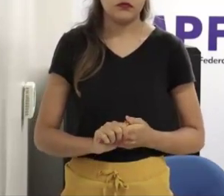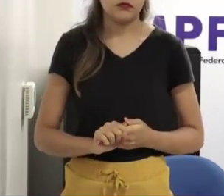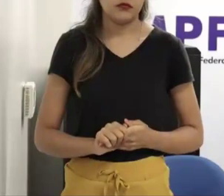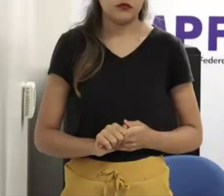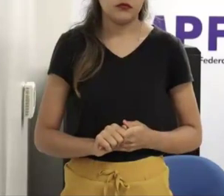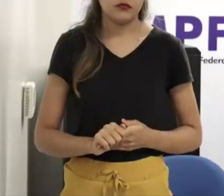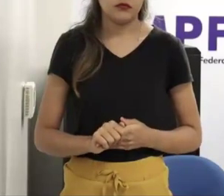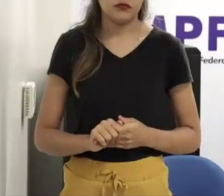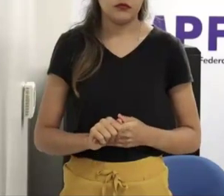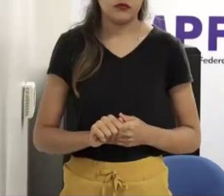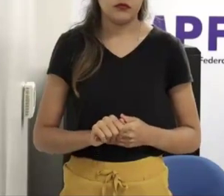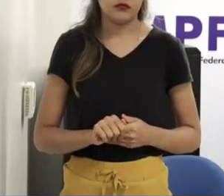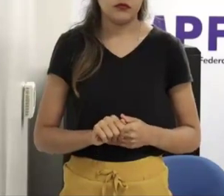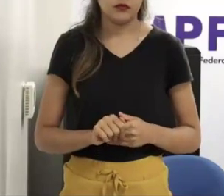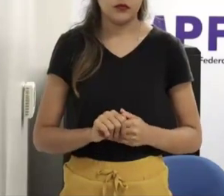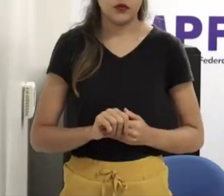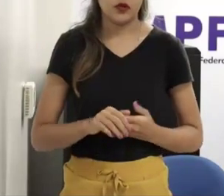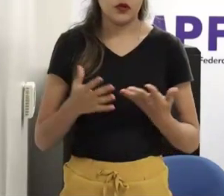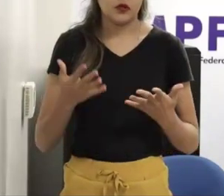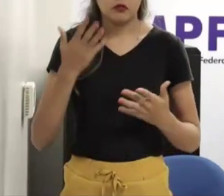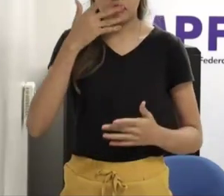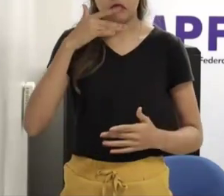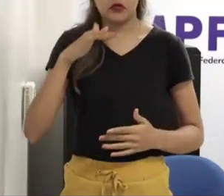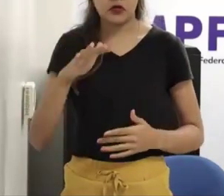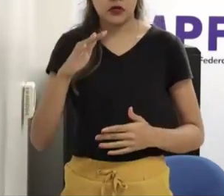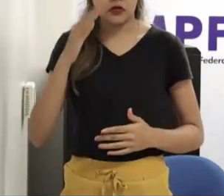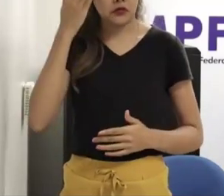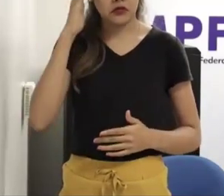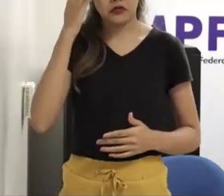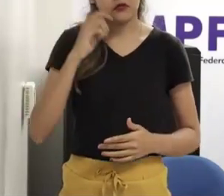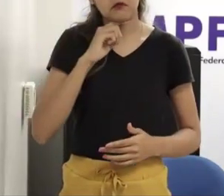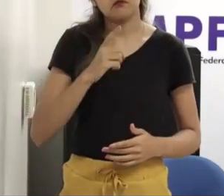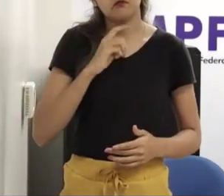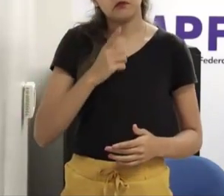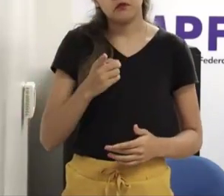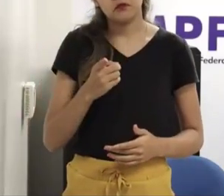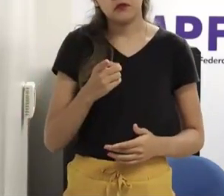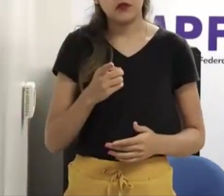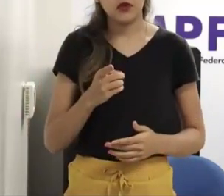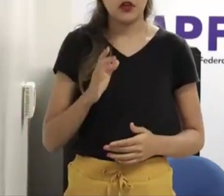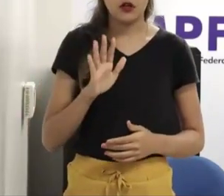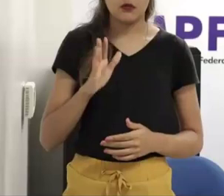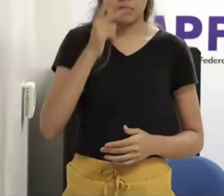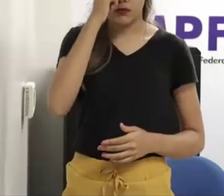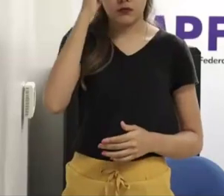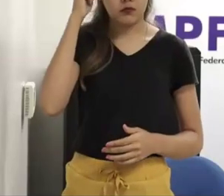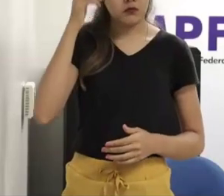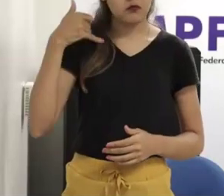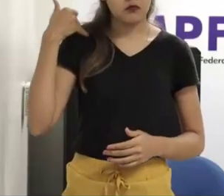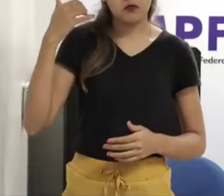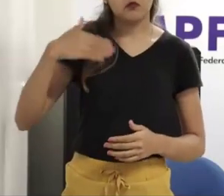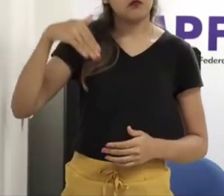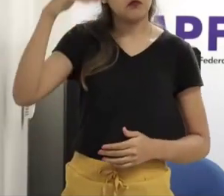ninguém abaixo dos, sei lá que idade está na nossa mente, 14, 13, isso é pura ficção do nosso